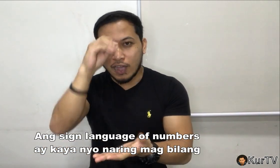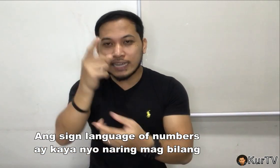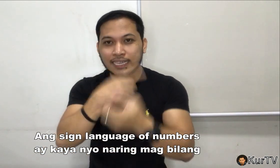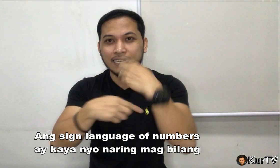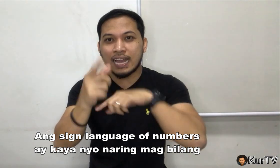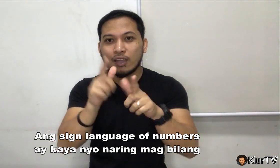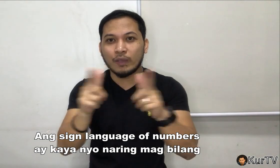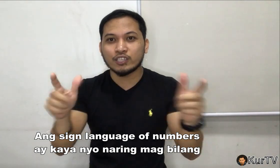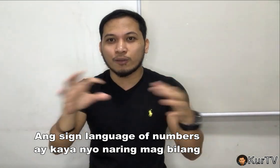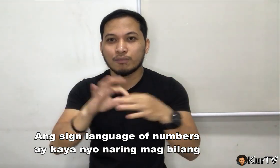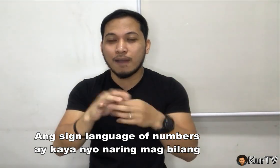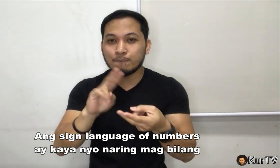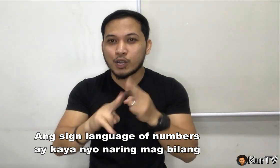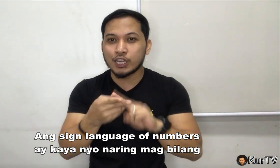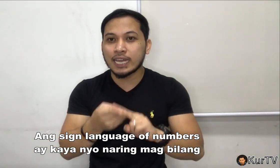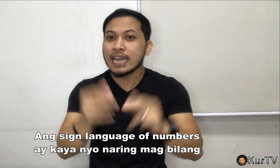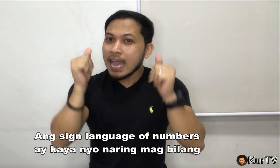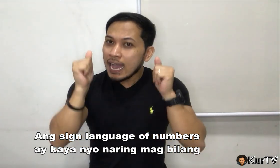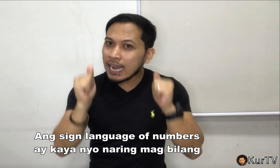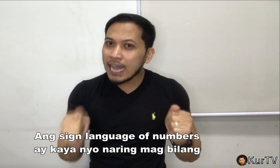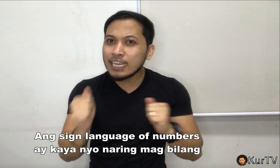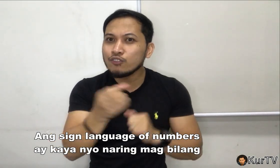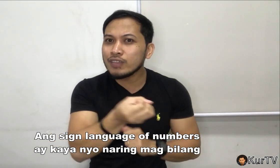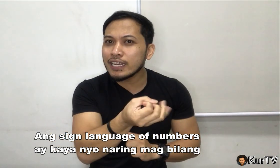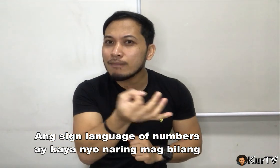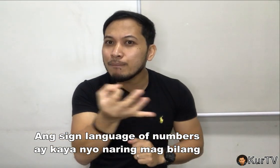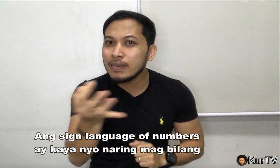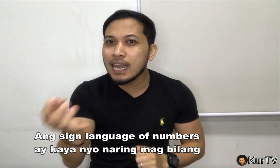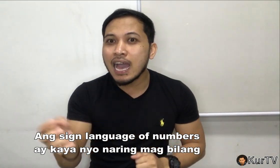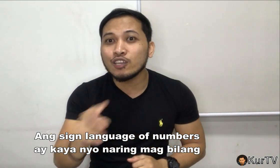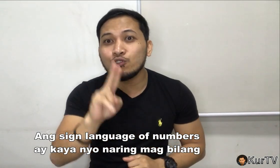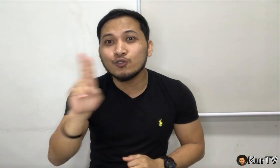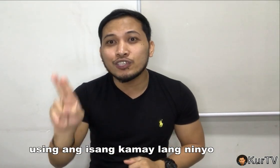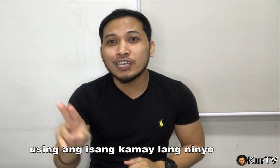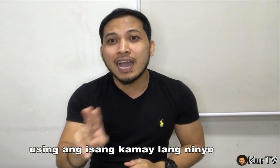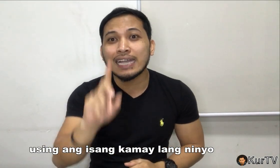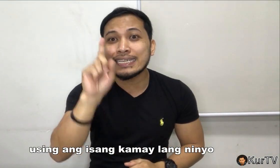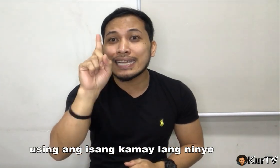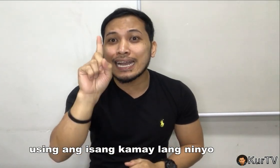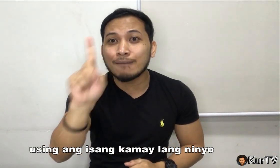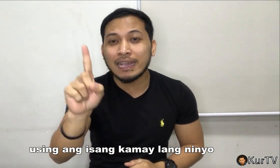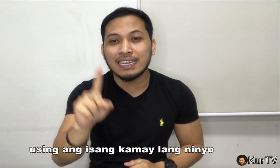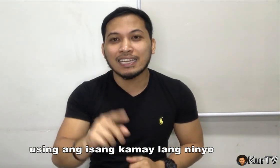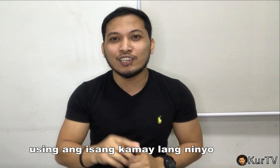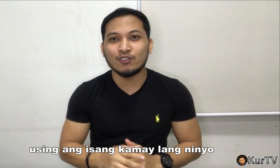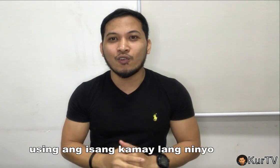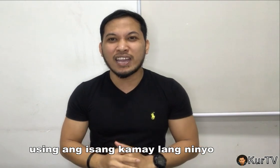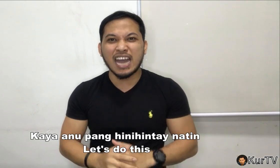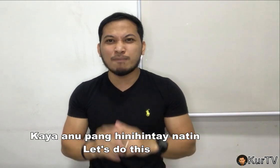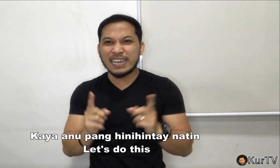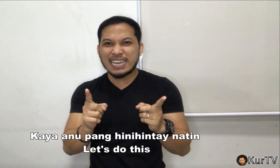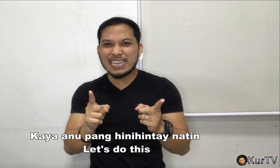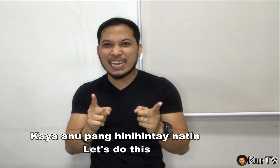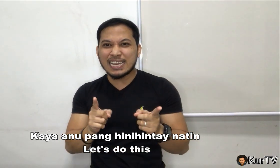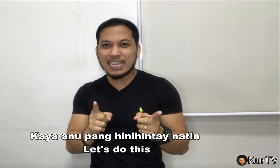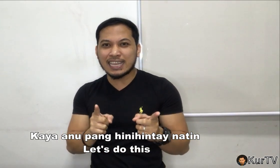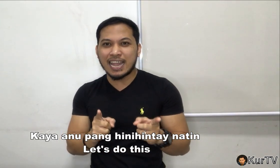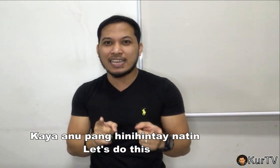ang sign language of numbers, kaya nyo na rin magbilang using ang isang kamay lang ninyo. Kaya ano bang inihintay natin?